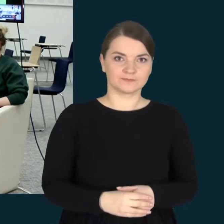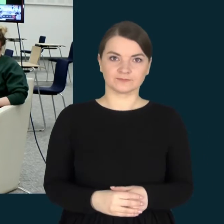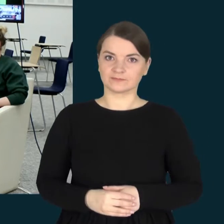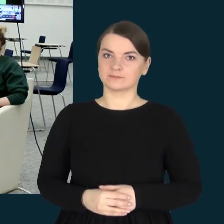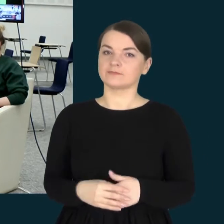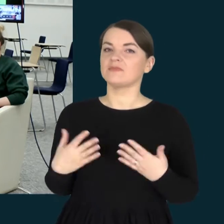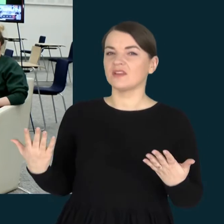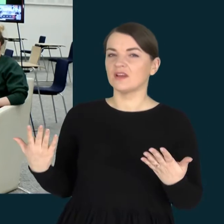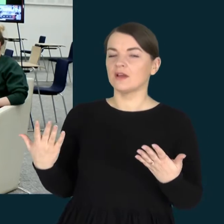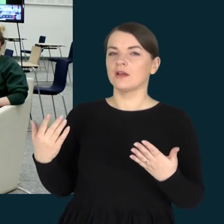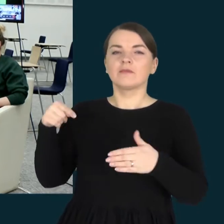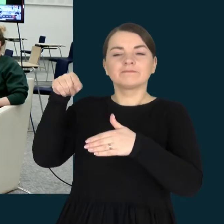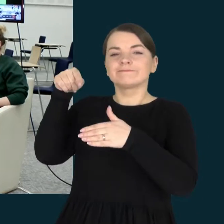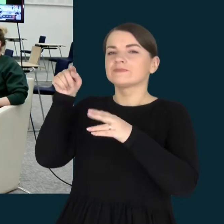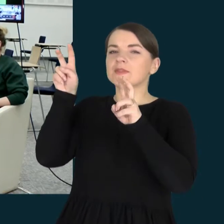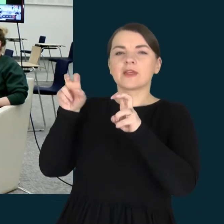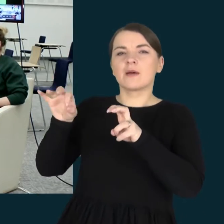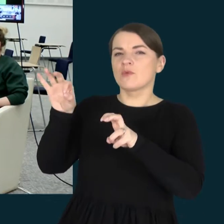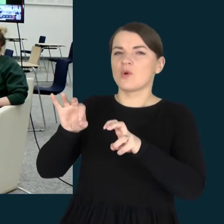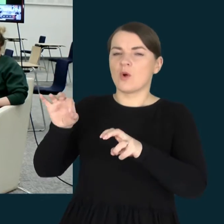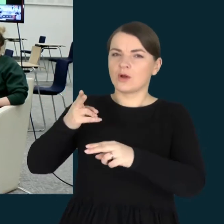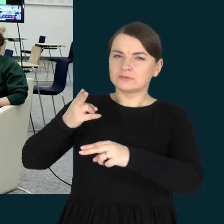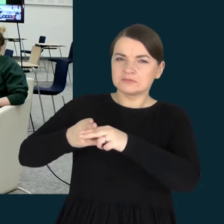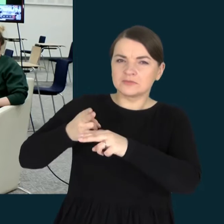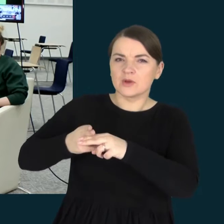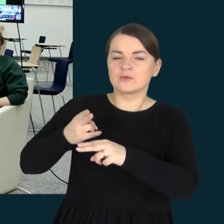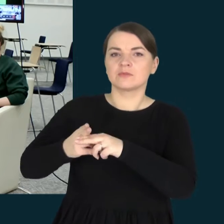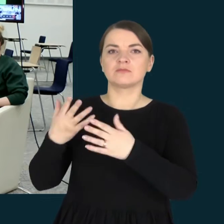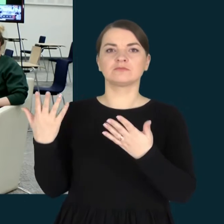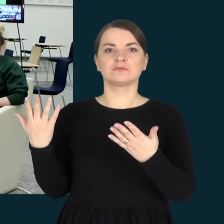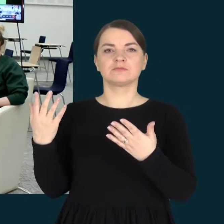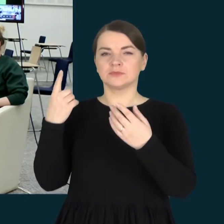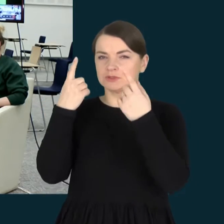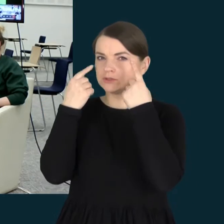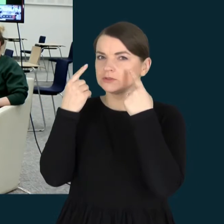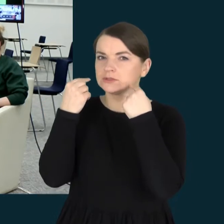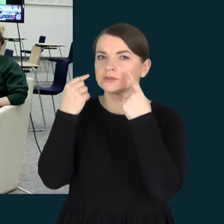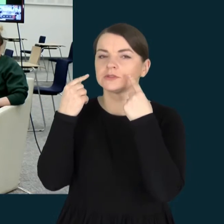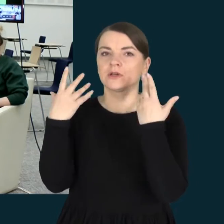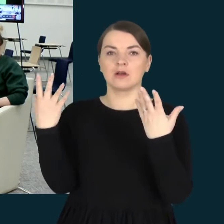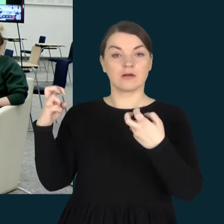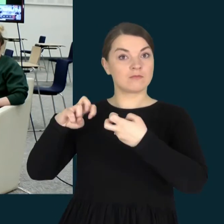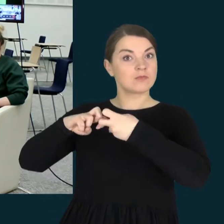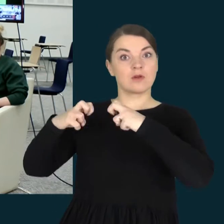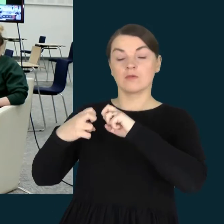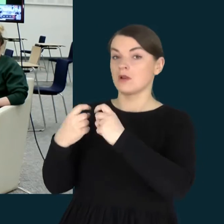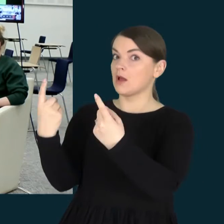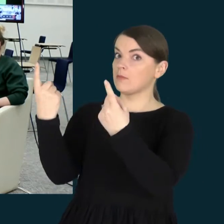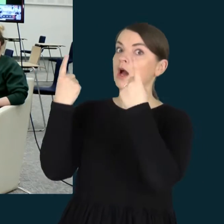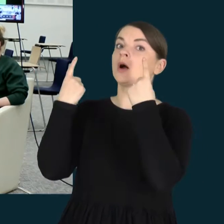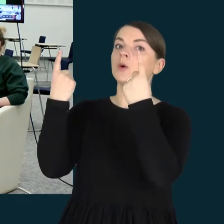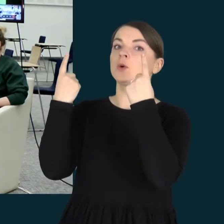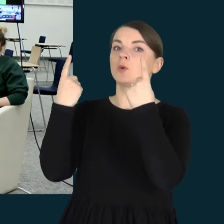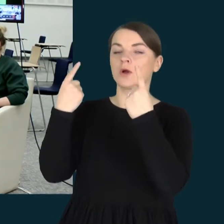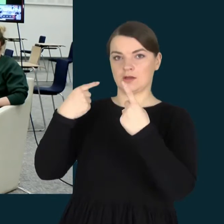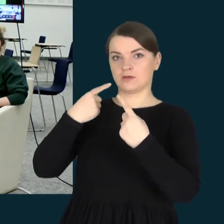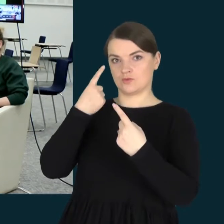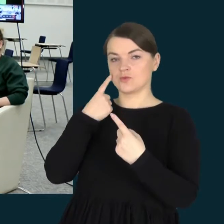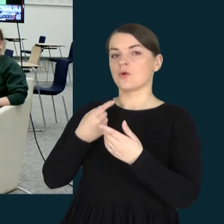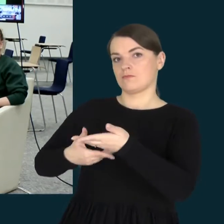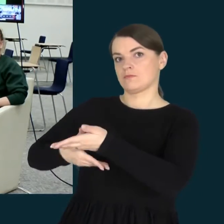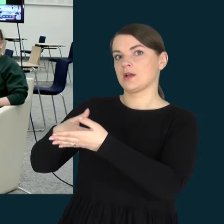Slypis, kausmas, daug ašarų ir didžiulę problemą, kurią norėčiau užspręsti,